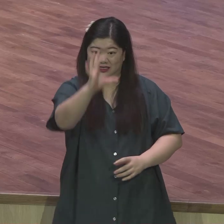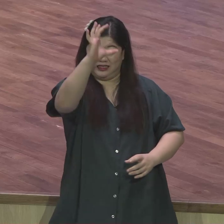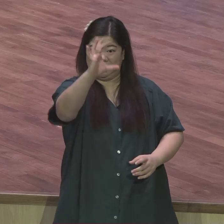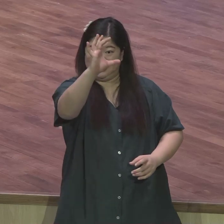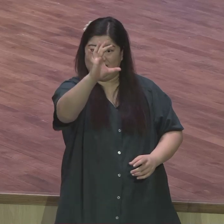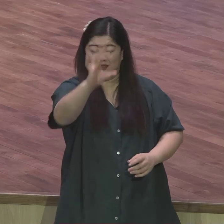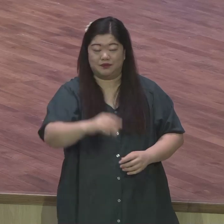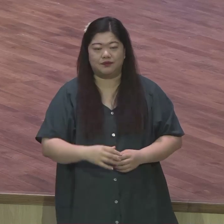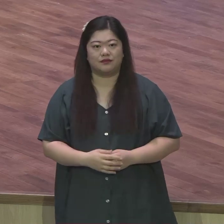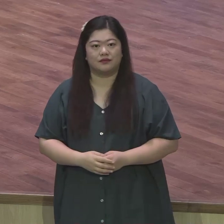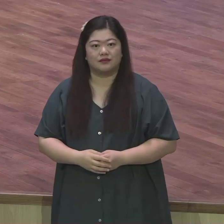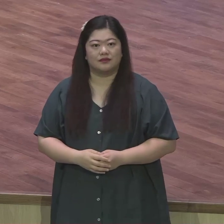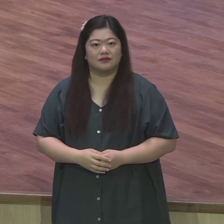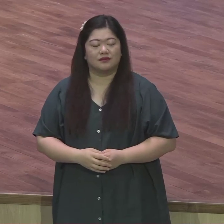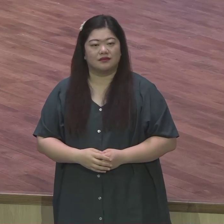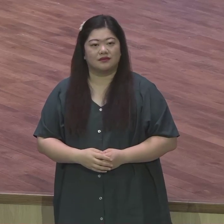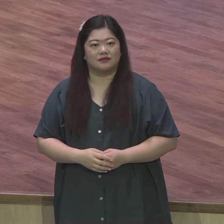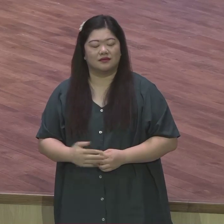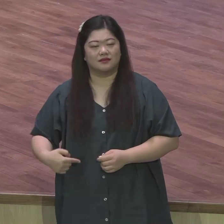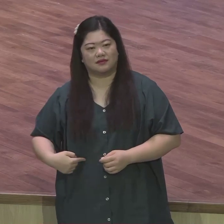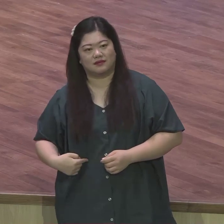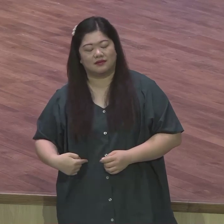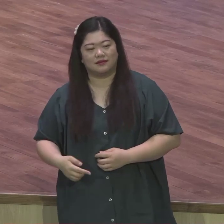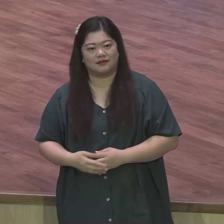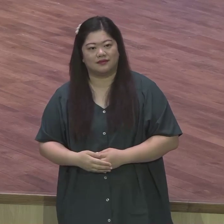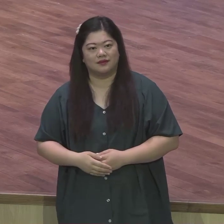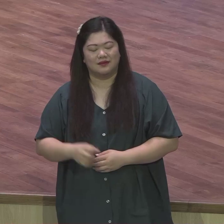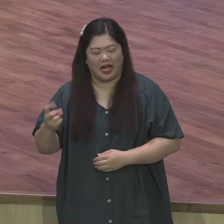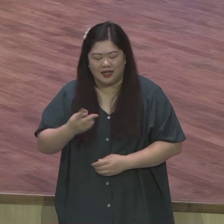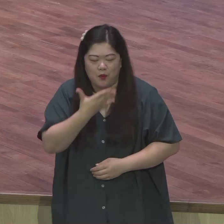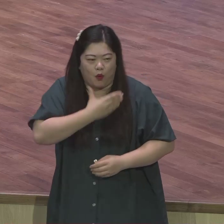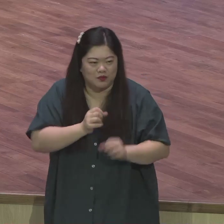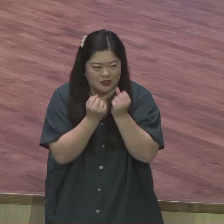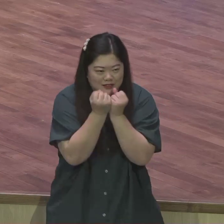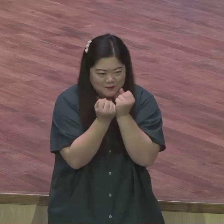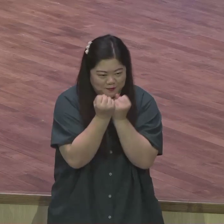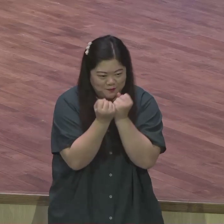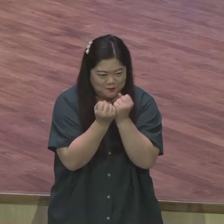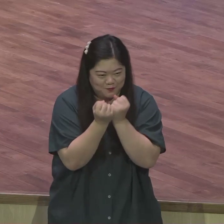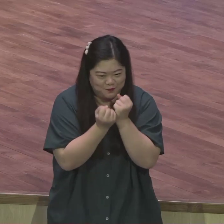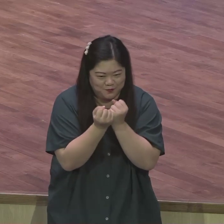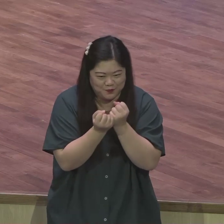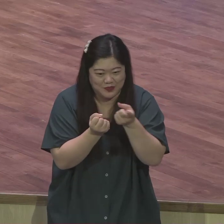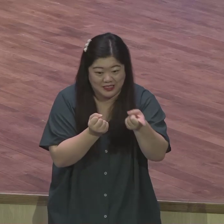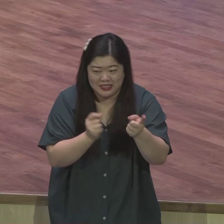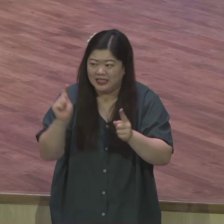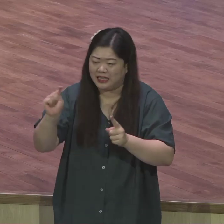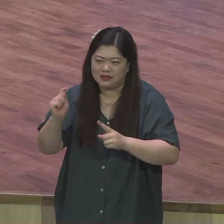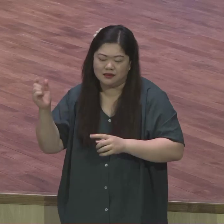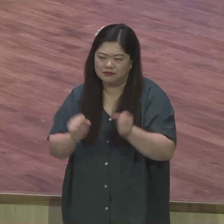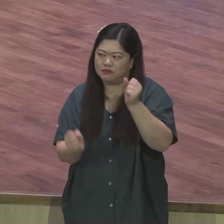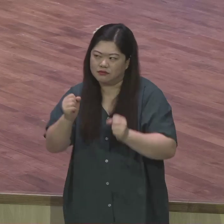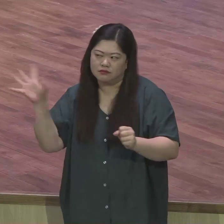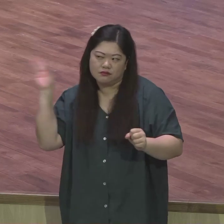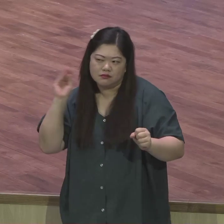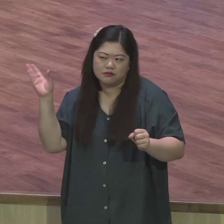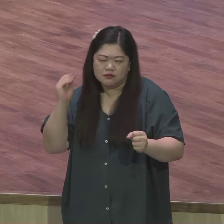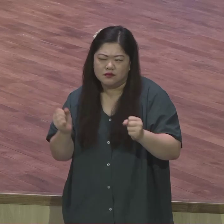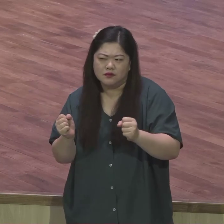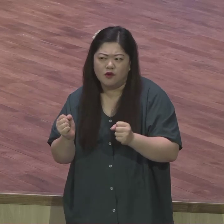한두 분이 아니요 동삼 절교 그 인만둠교회 가면서 김포공항이 내리면 김해공항이 내리면 무조건 동삼 절교